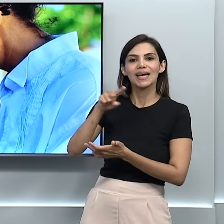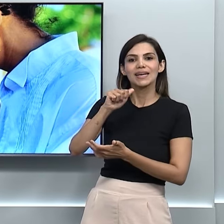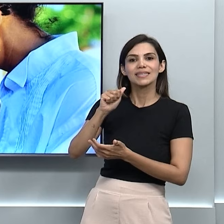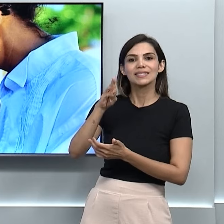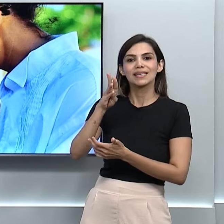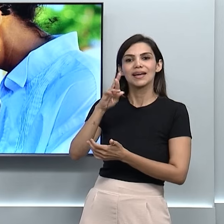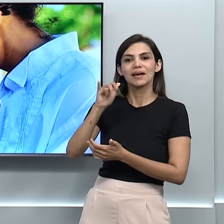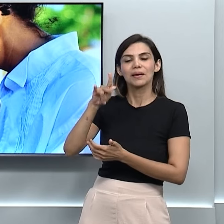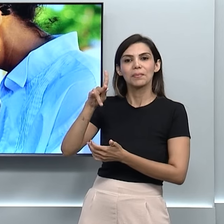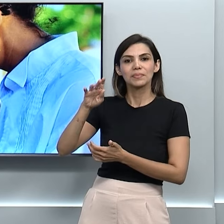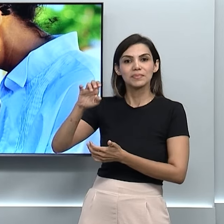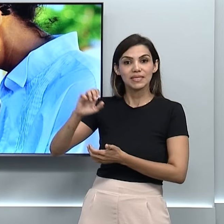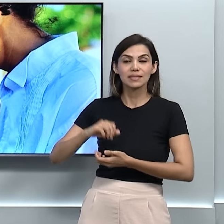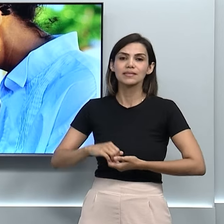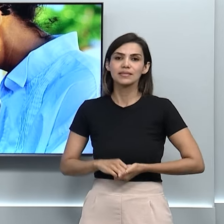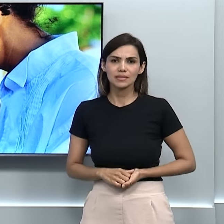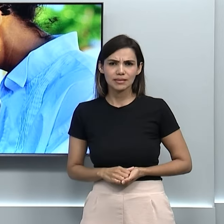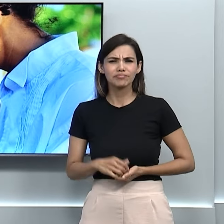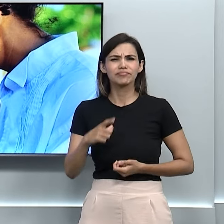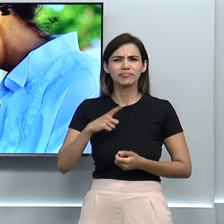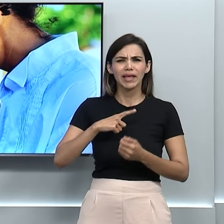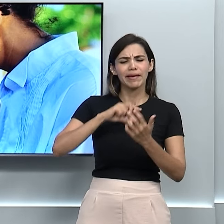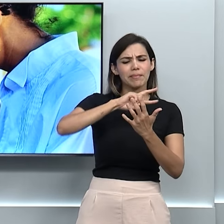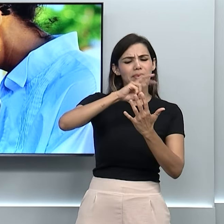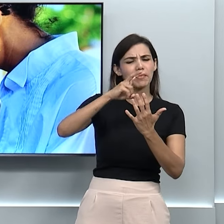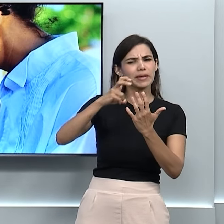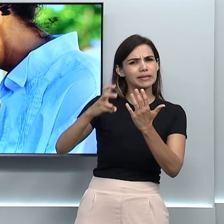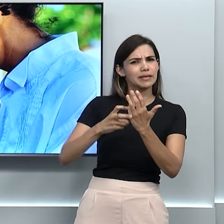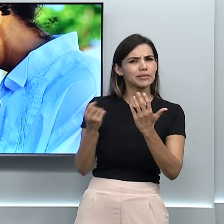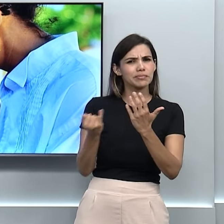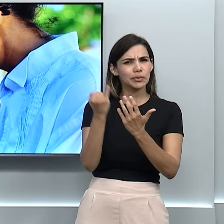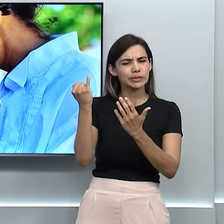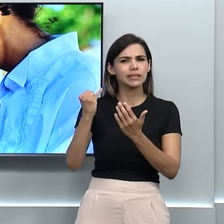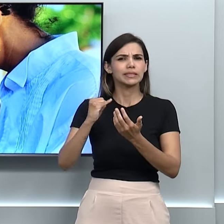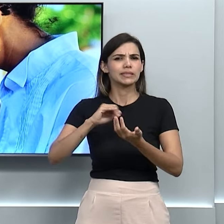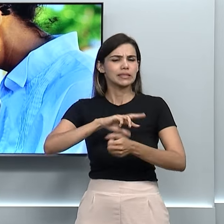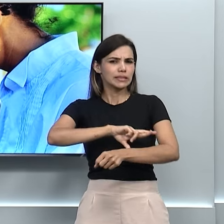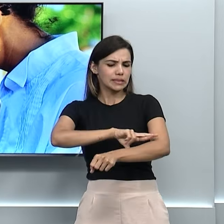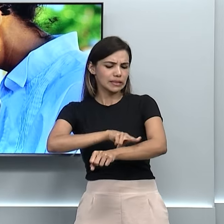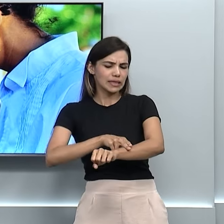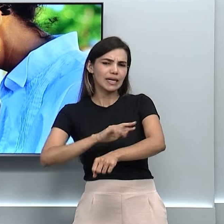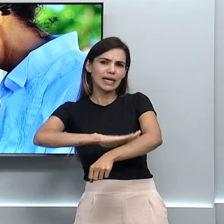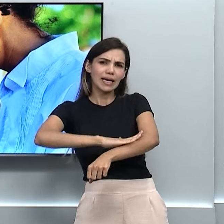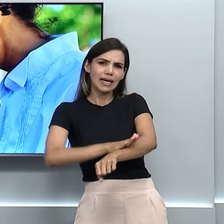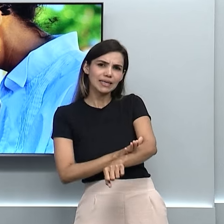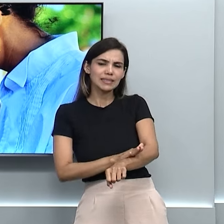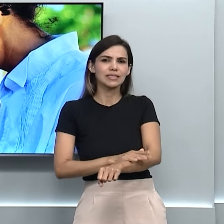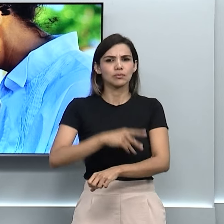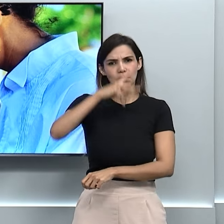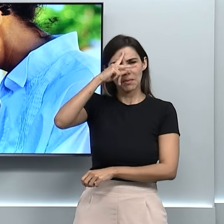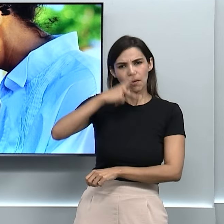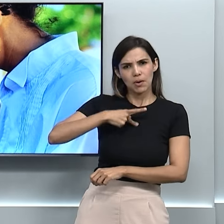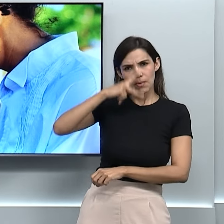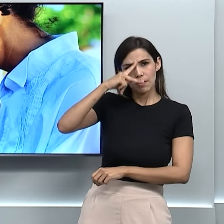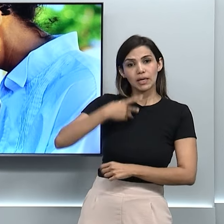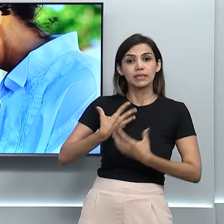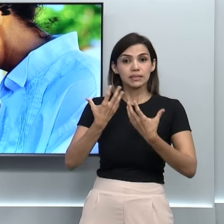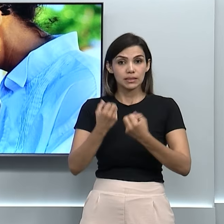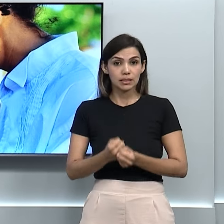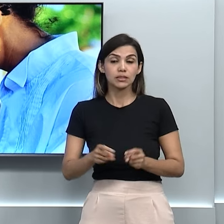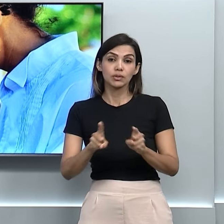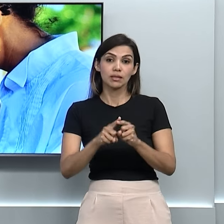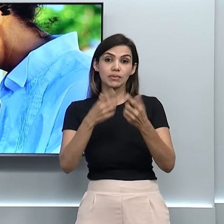pela 15 Filmes e aborda assuntos importantes, como o racismo, a autoaceitação e a celebração do povo negro.